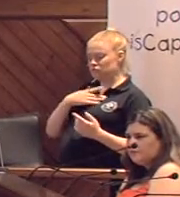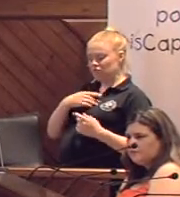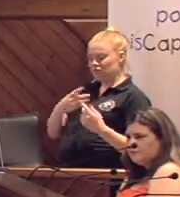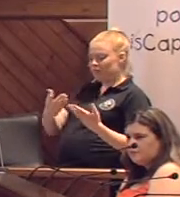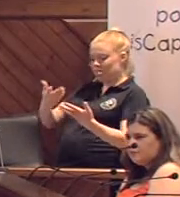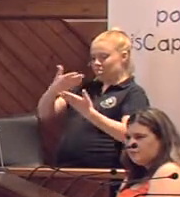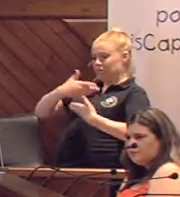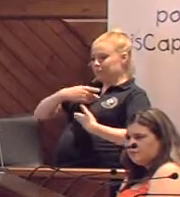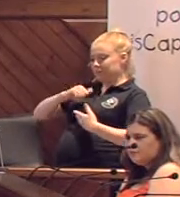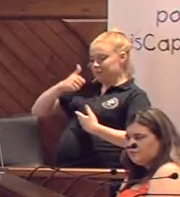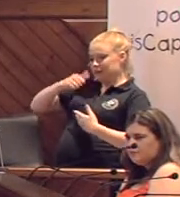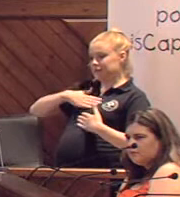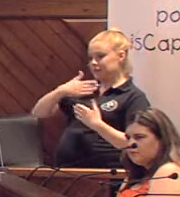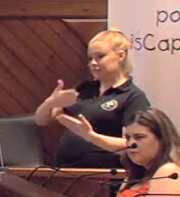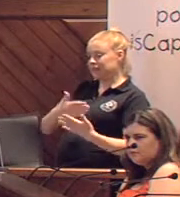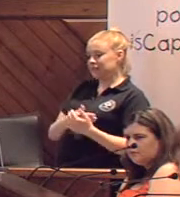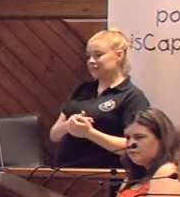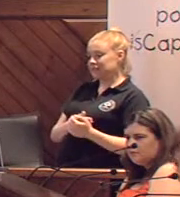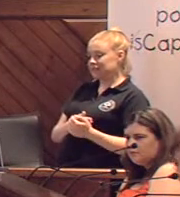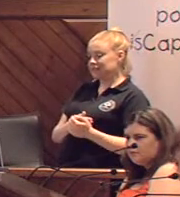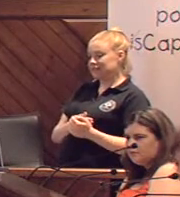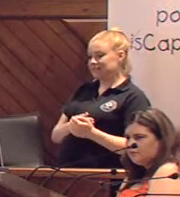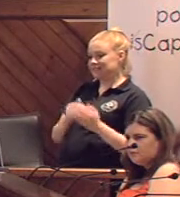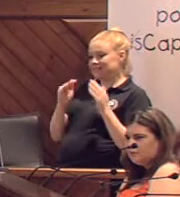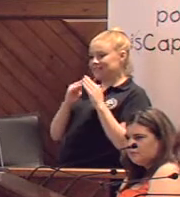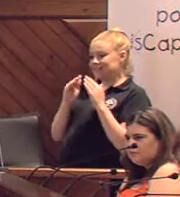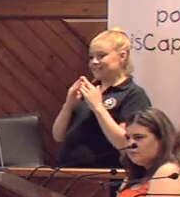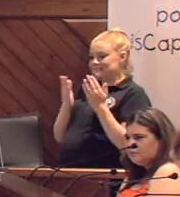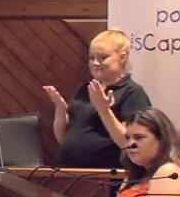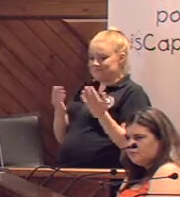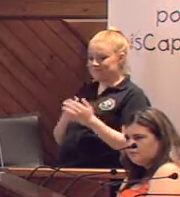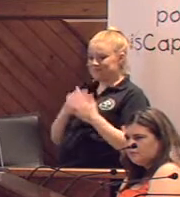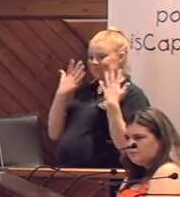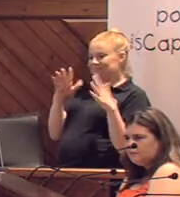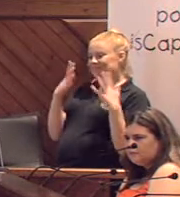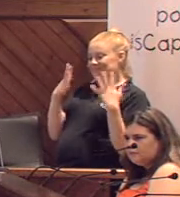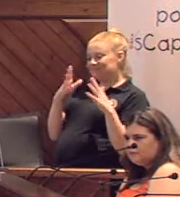doy. Y me encuentro muy a gusto allí, como si fuera a mi casa. Vale. Muchas gracias.